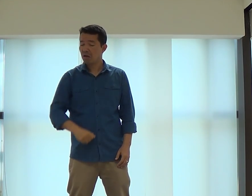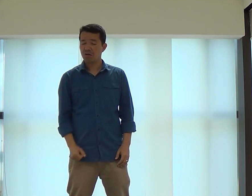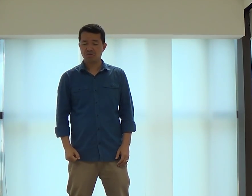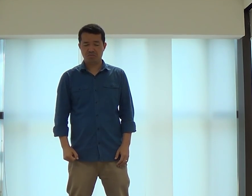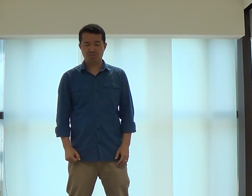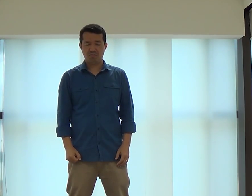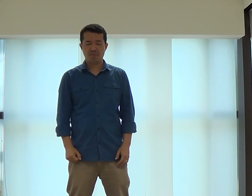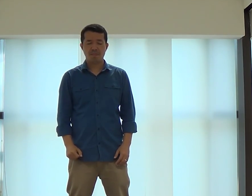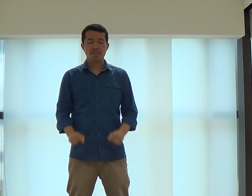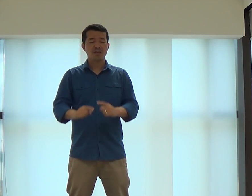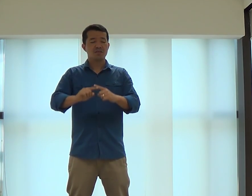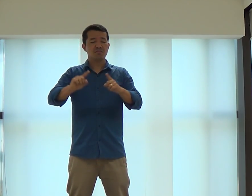boas, coisas ruins.